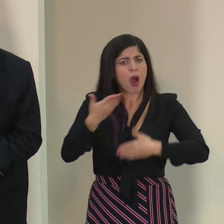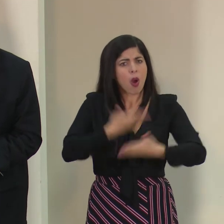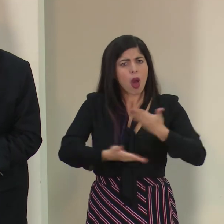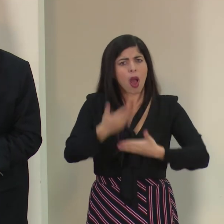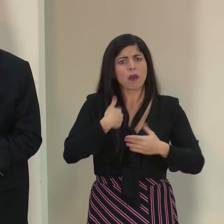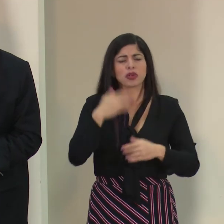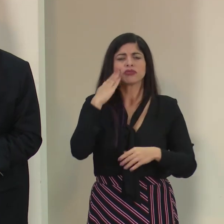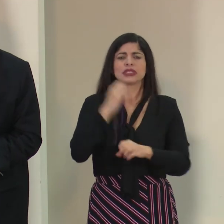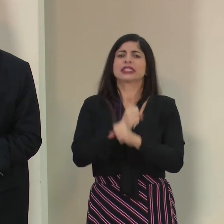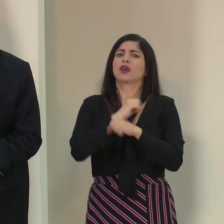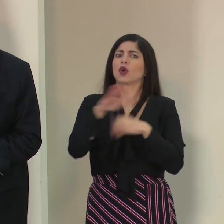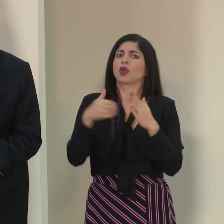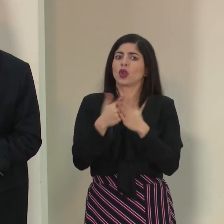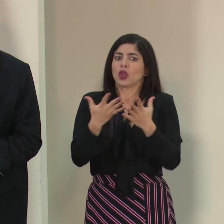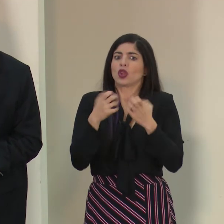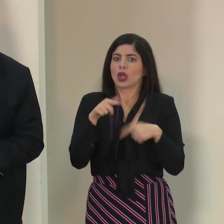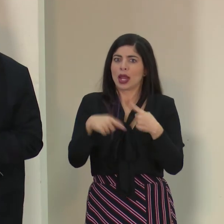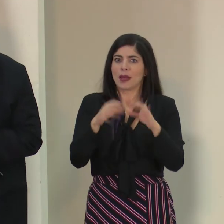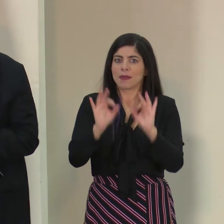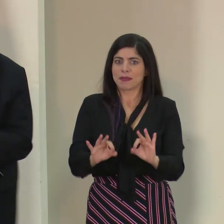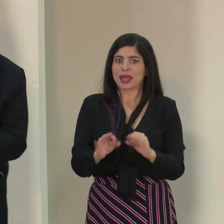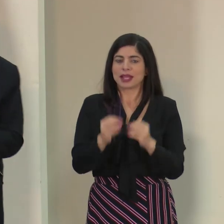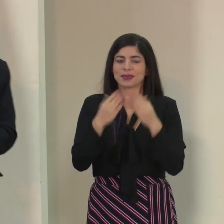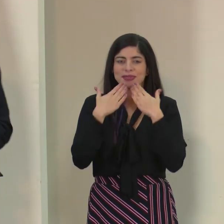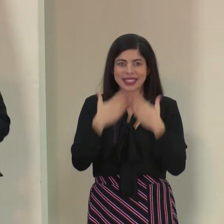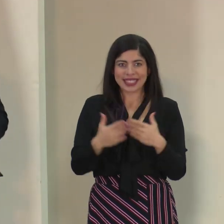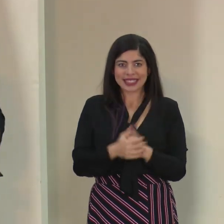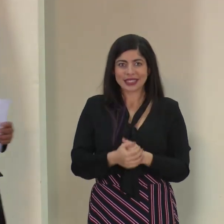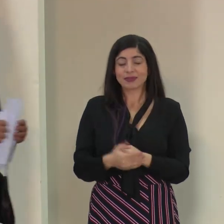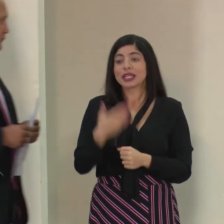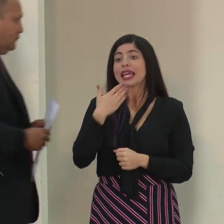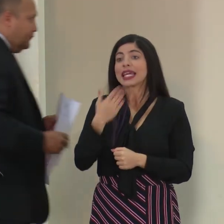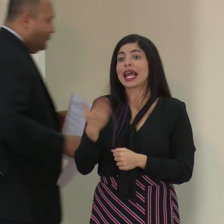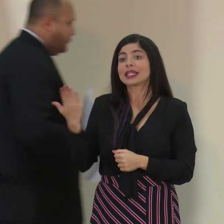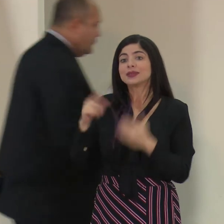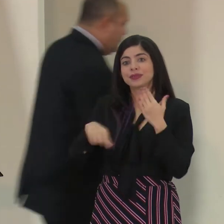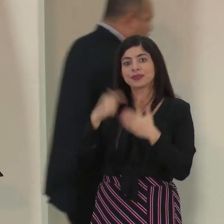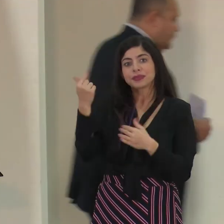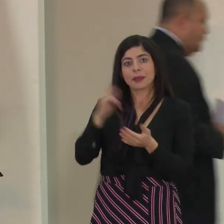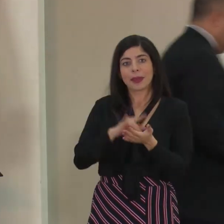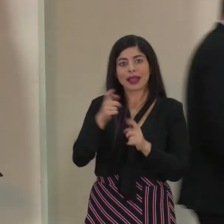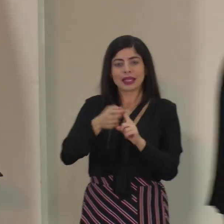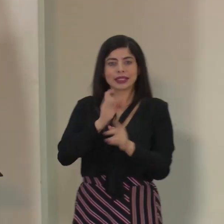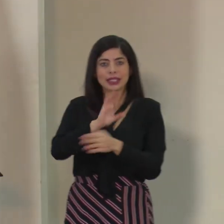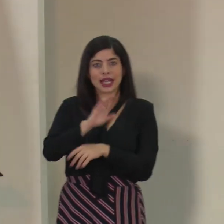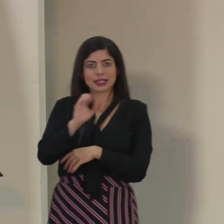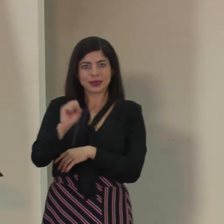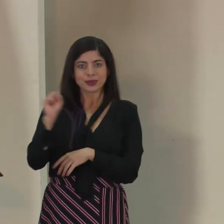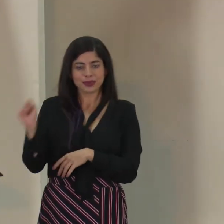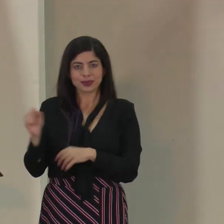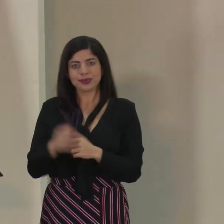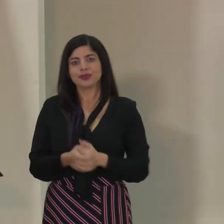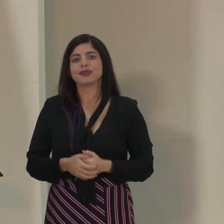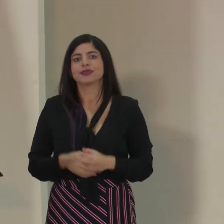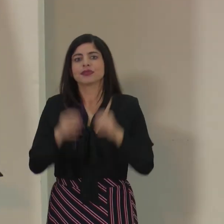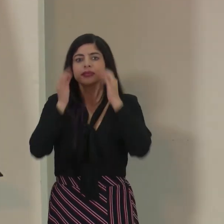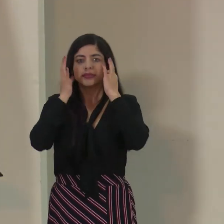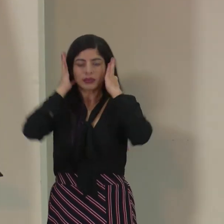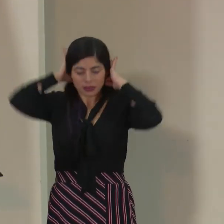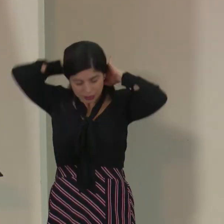seguro que todos aquí queremos que todo esto salga bien. Muchas gracias. Muchas gracias al gerente médico de la caja costarricense de Seguro Social.